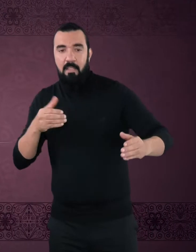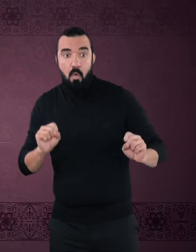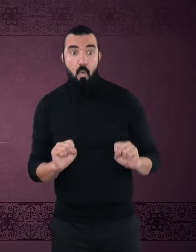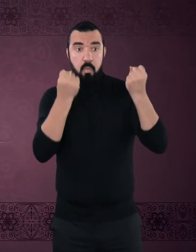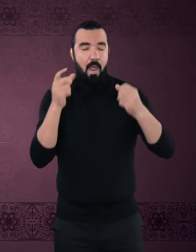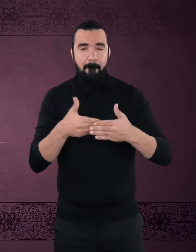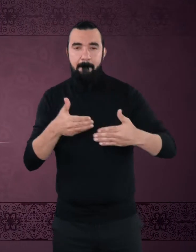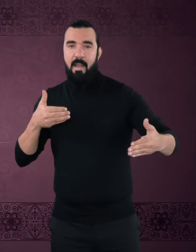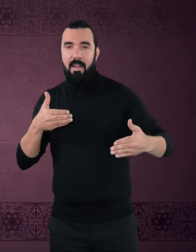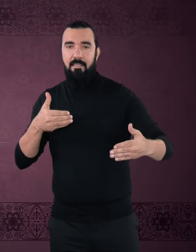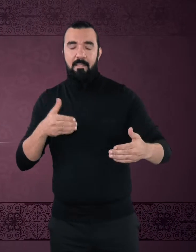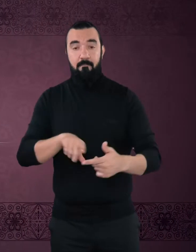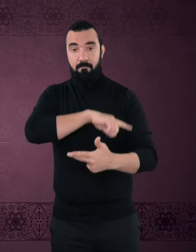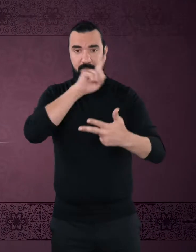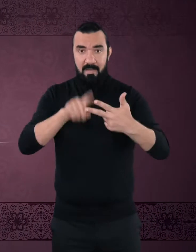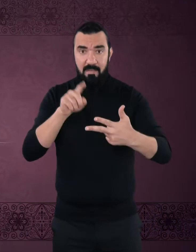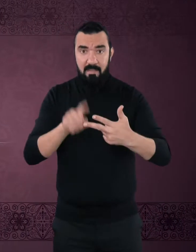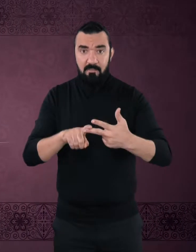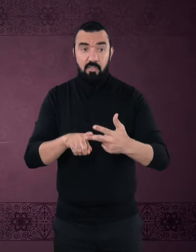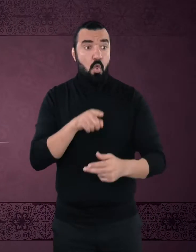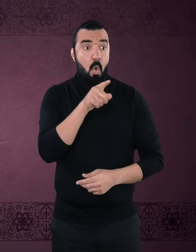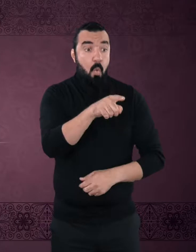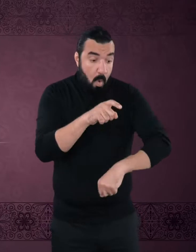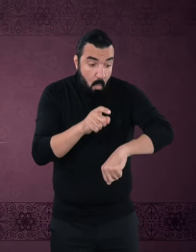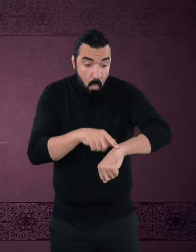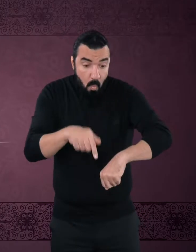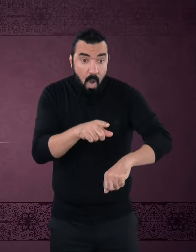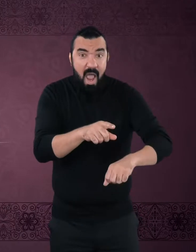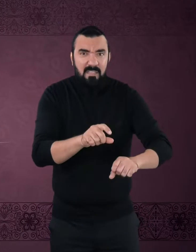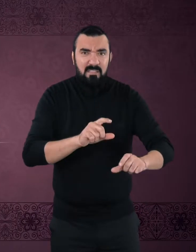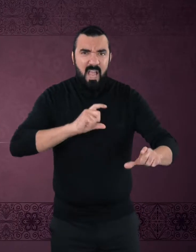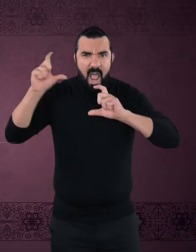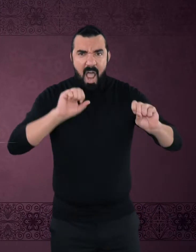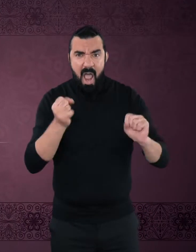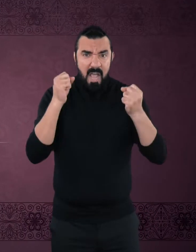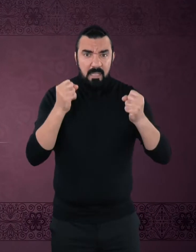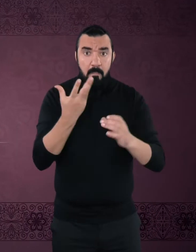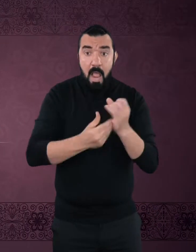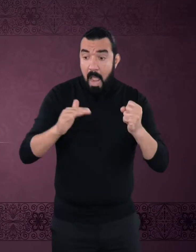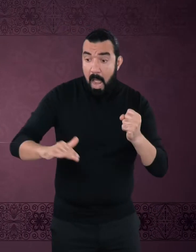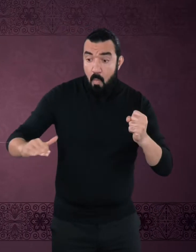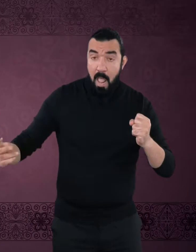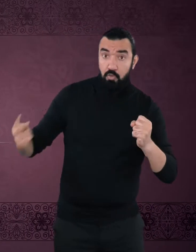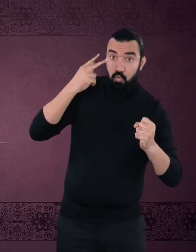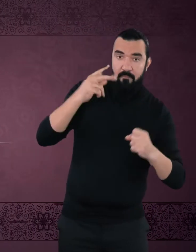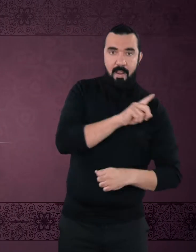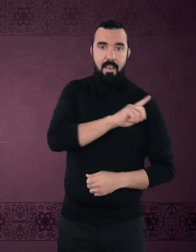تجنبي مناقشته أمام أطفاله أو عند عودته من